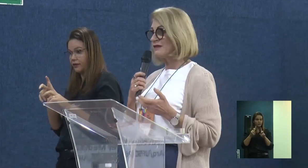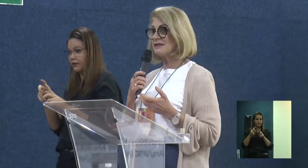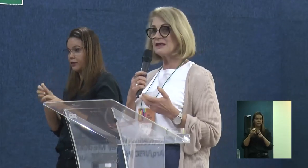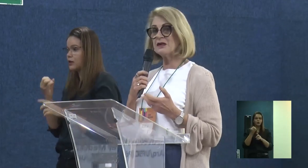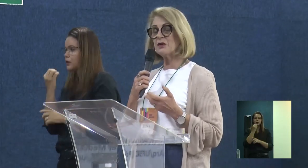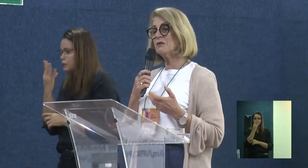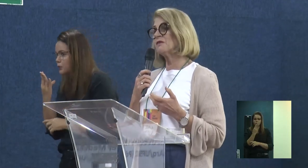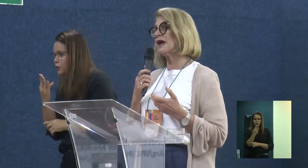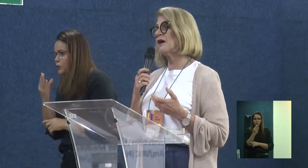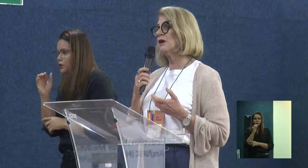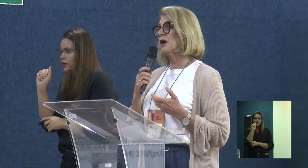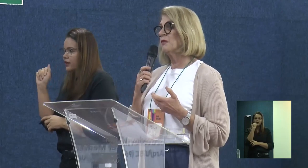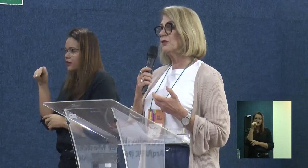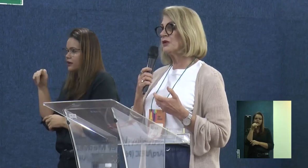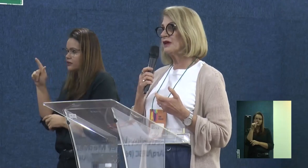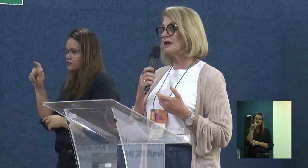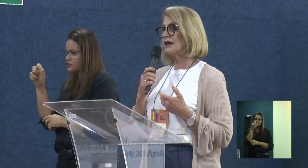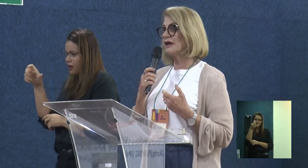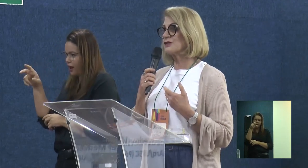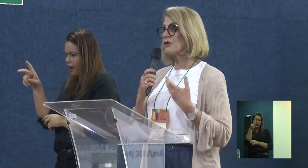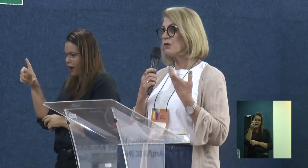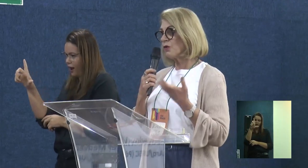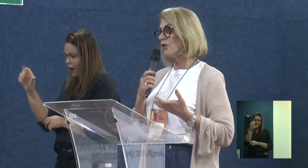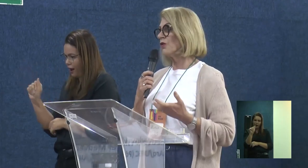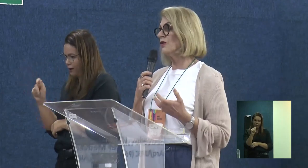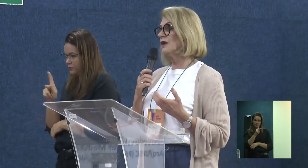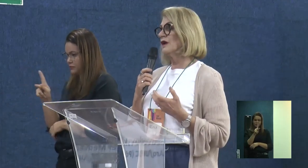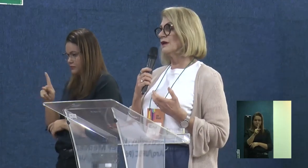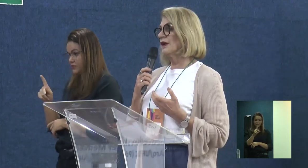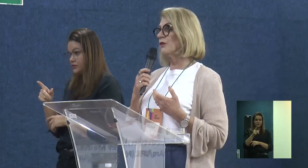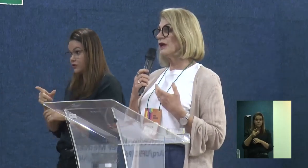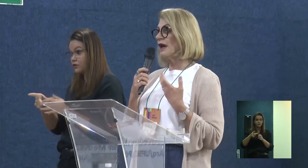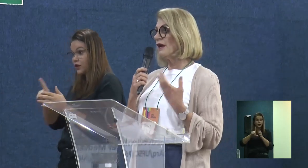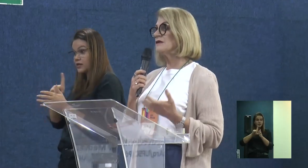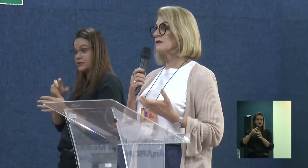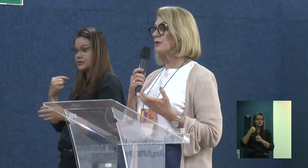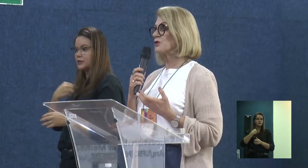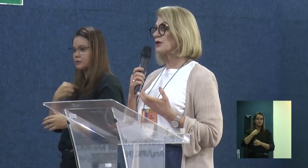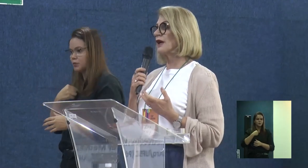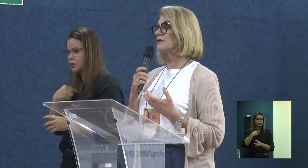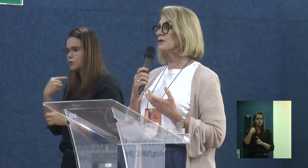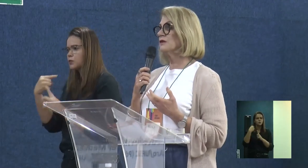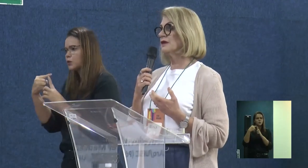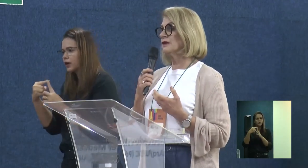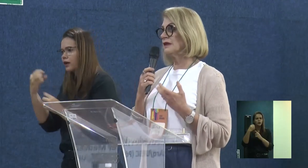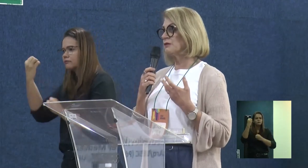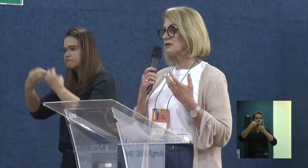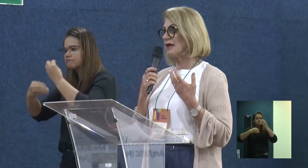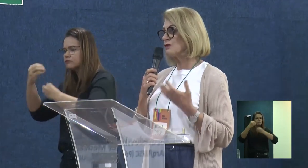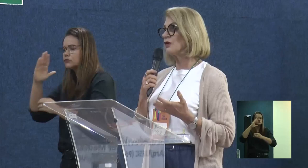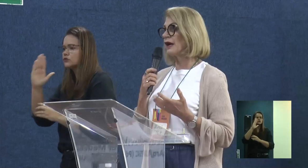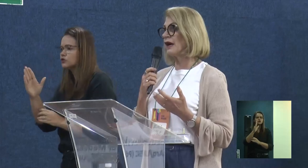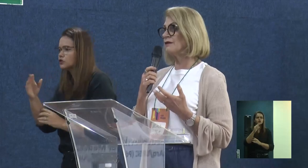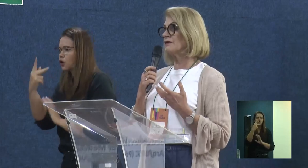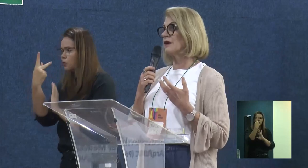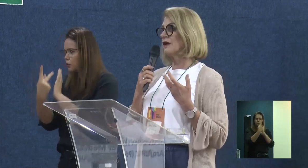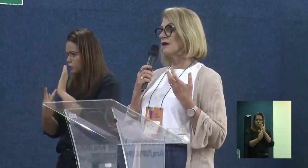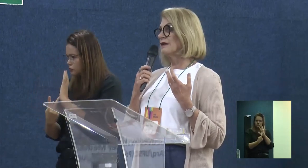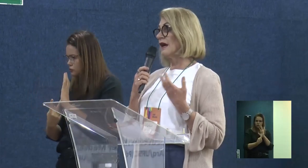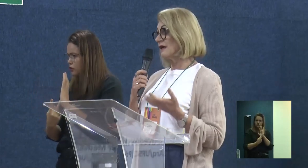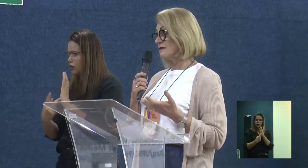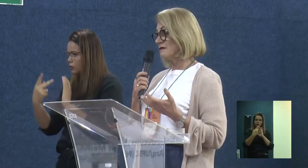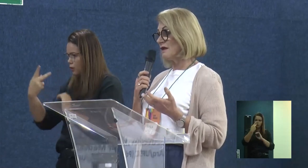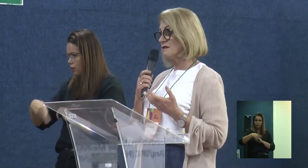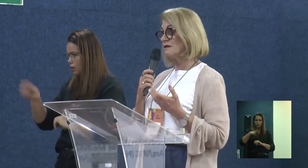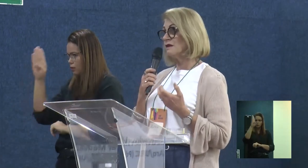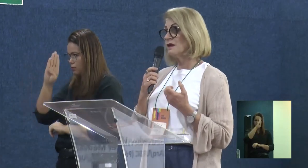bom que a Ângela me antecedeu, porque ela já colocou o que é esse projeto, em termos nacionais,